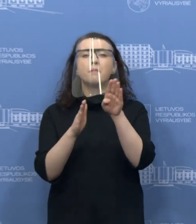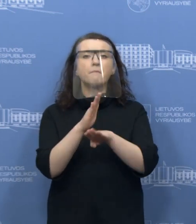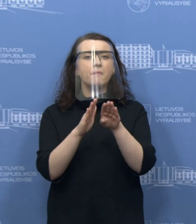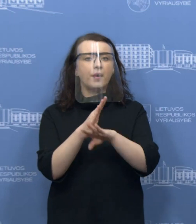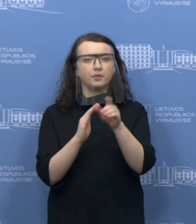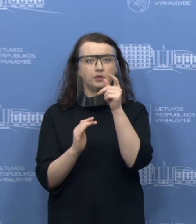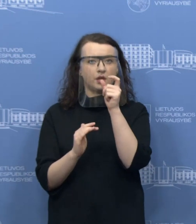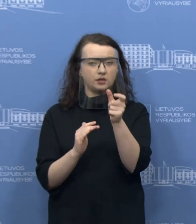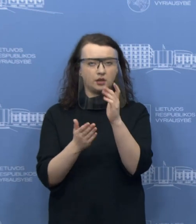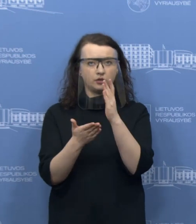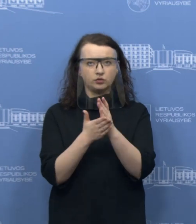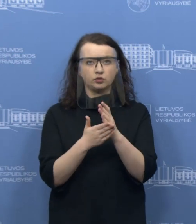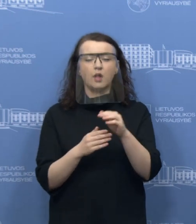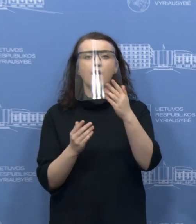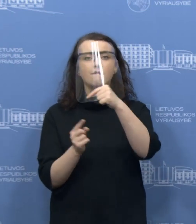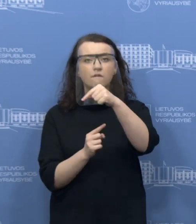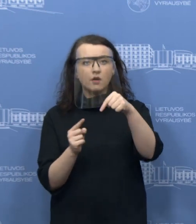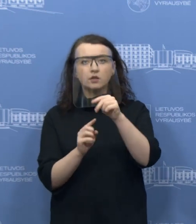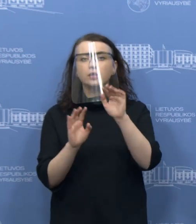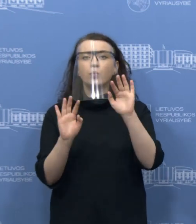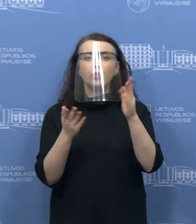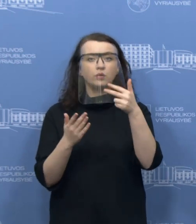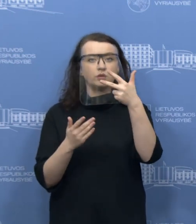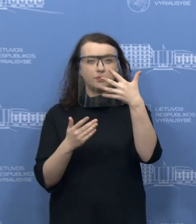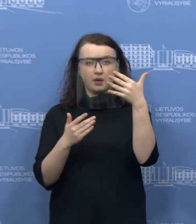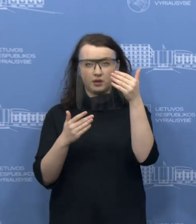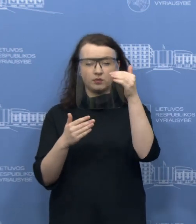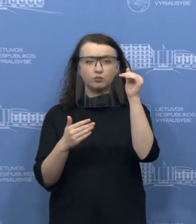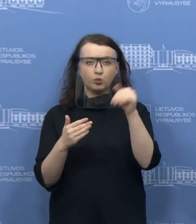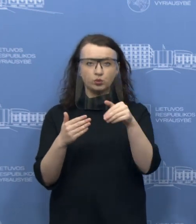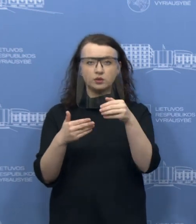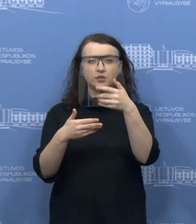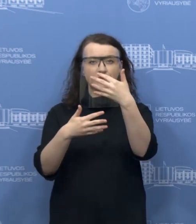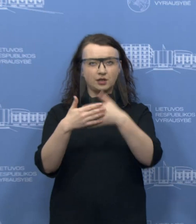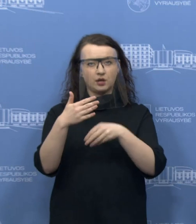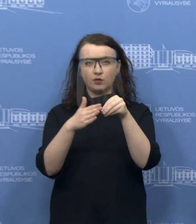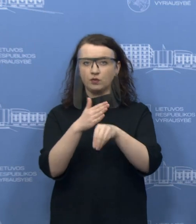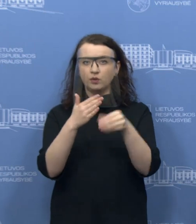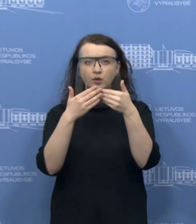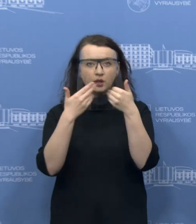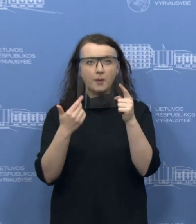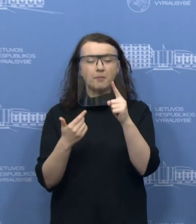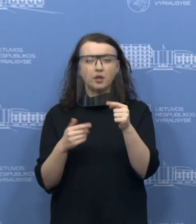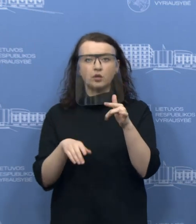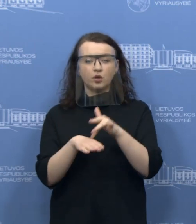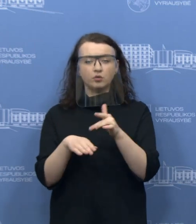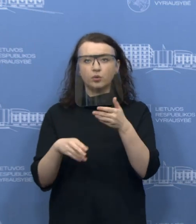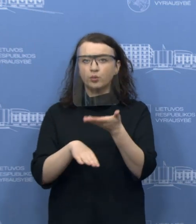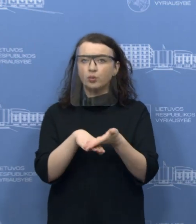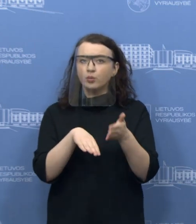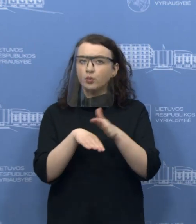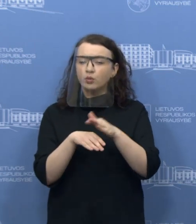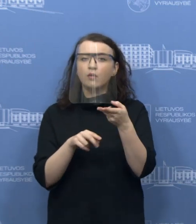Atsakymas labai paprastas. Tokiems verslaams ar gyventojams, kurie neranda savas sąrašę, tačiau susiduria su sunkumais,